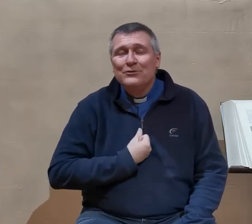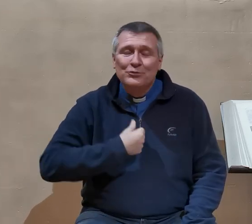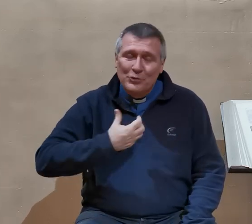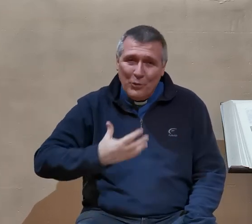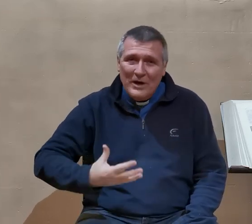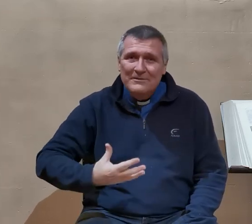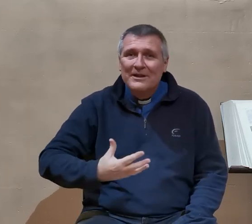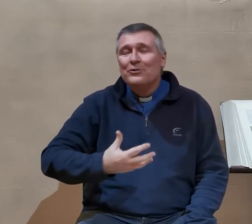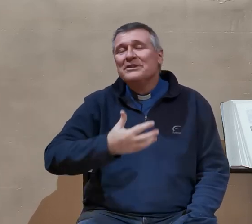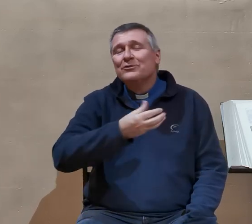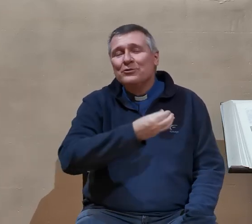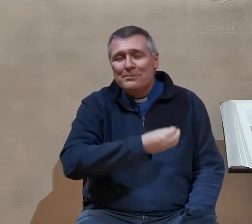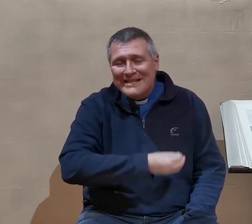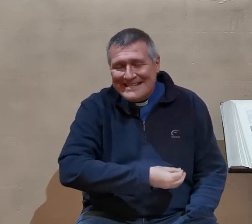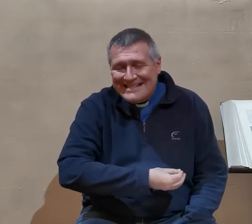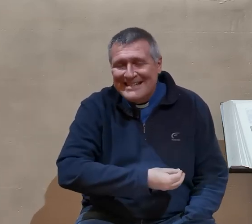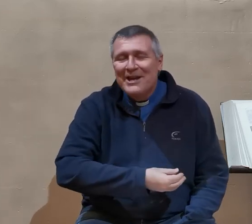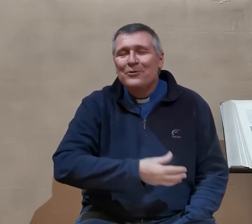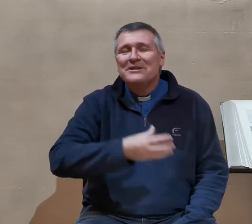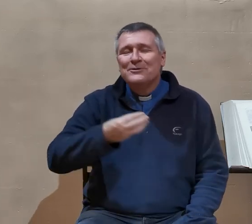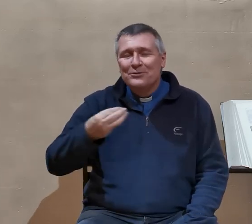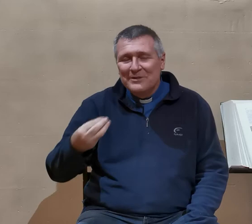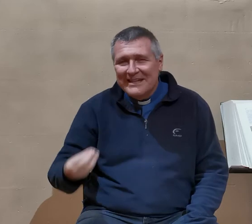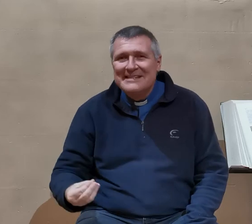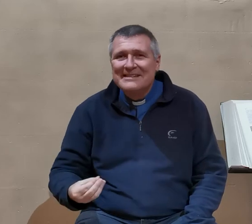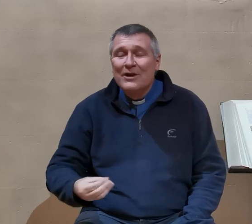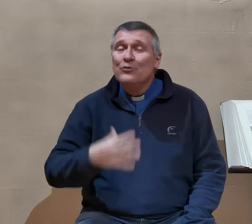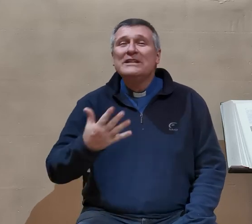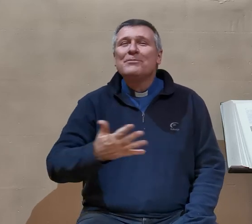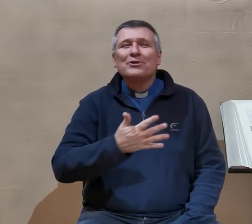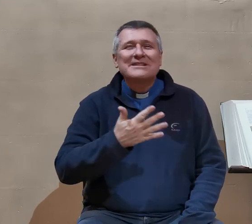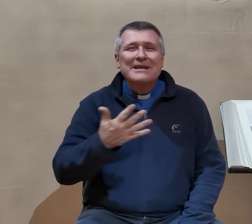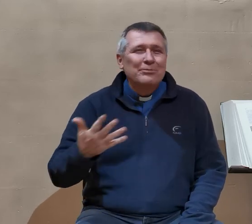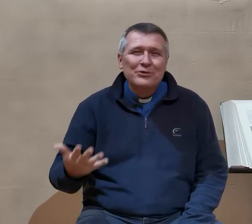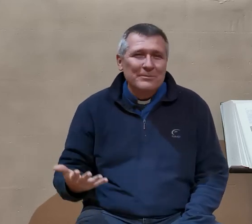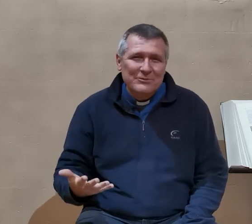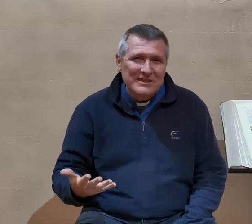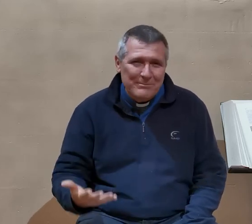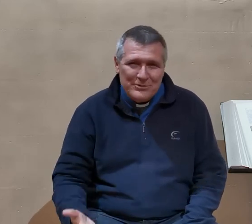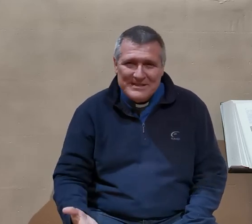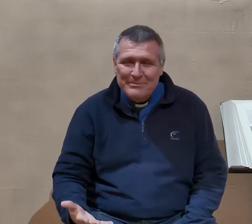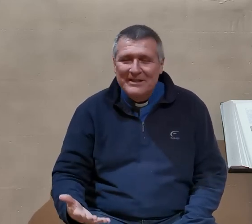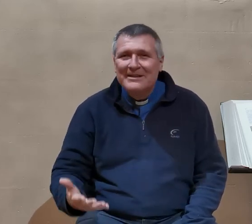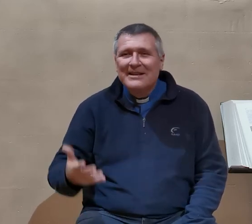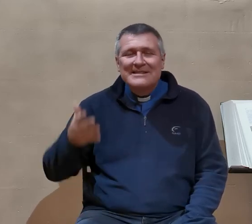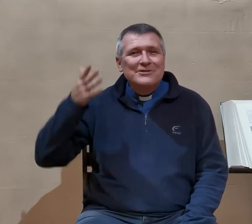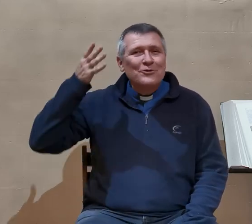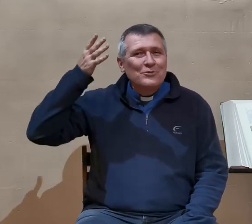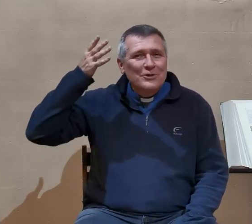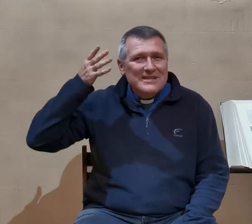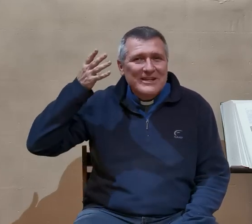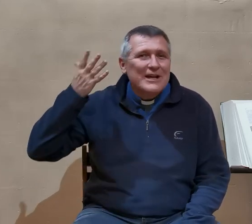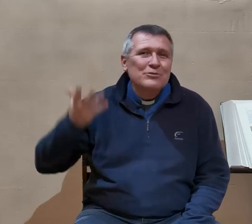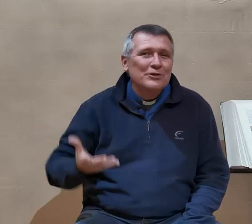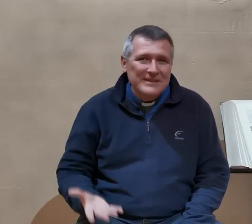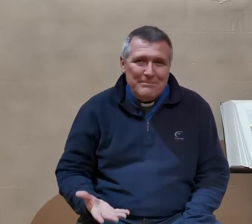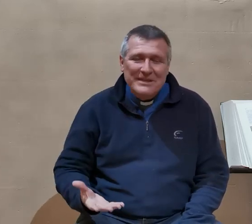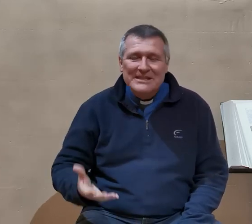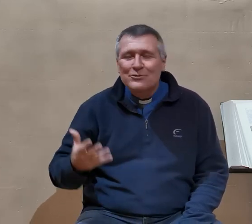titre de roi, le titre de Messie, le titre de Christ, uniquement lorsqu'il n'y a plus d'ambiguïté possible. Sa seule couronne, ça va être la couronne d'épines,